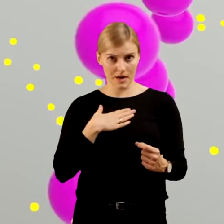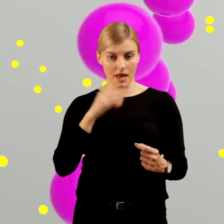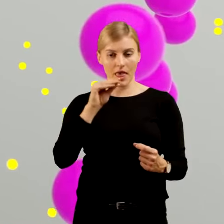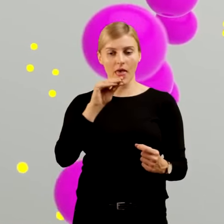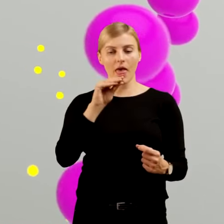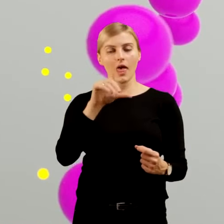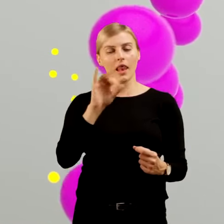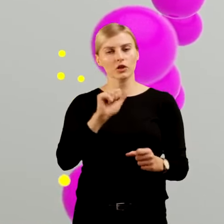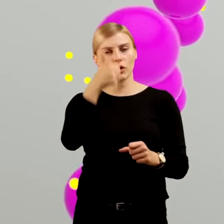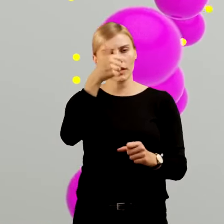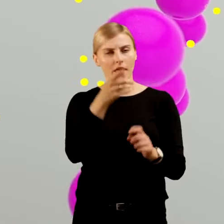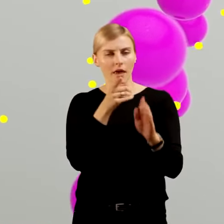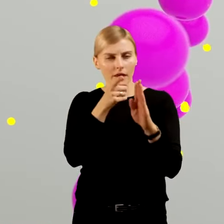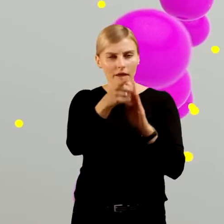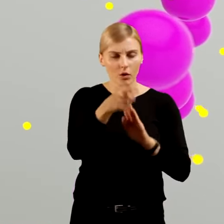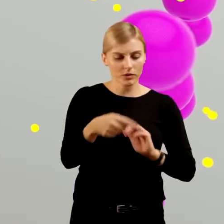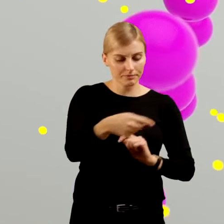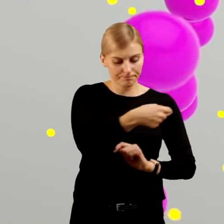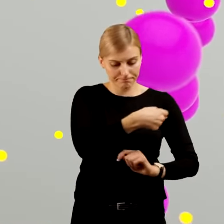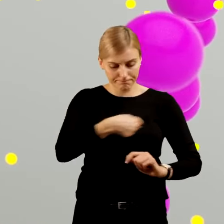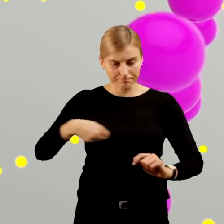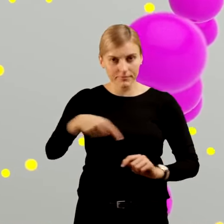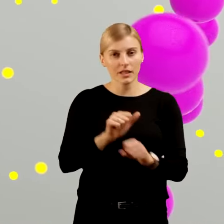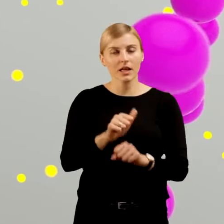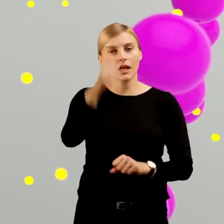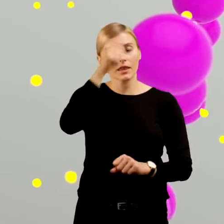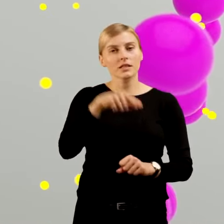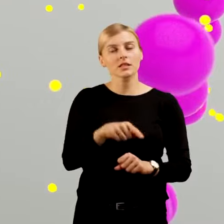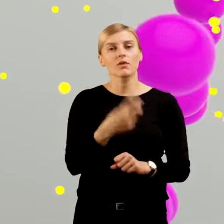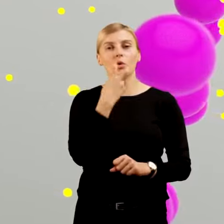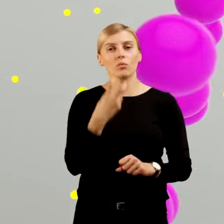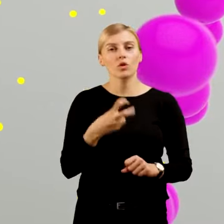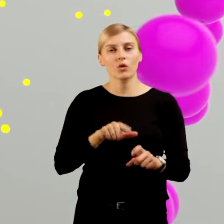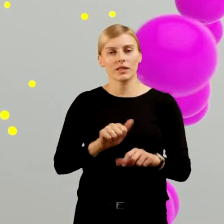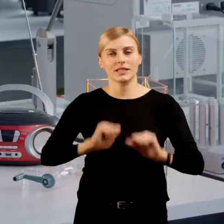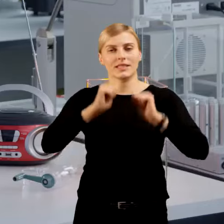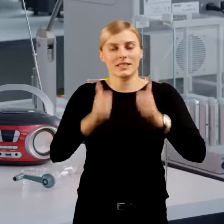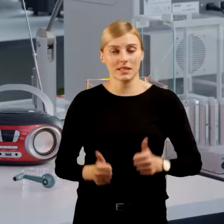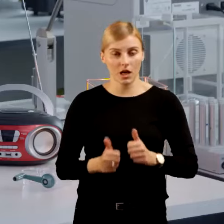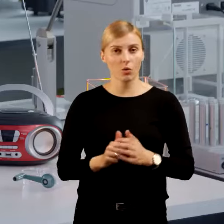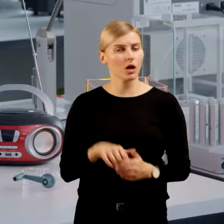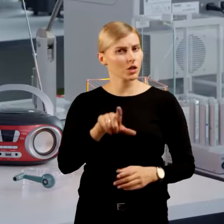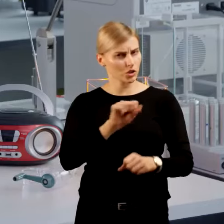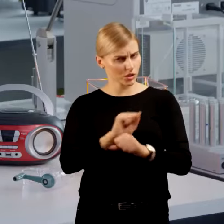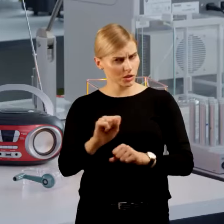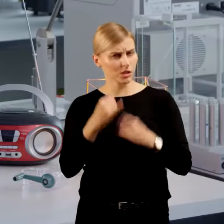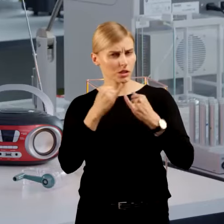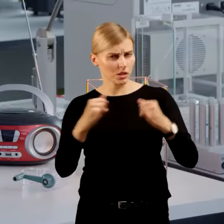jednym kierunku. Prąd, jaki daje nam bateria, nazywamy prądem stałym. Ale czy jest jeszcze jakaś inna